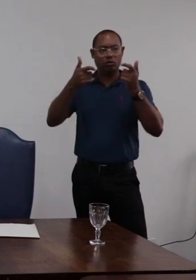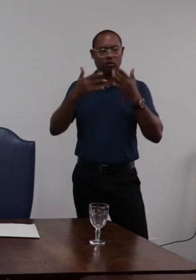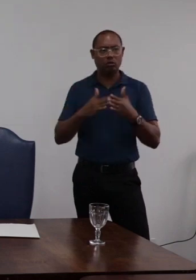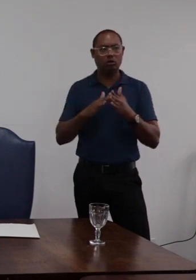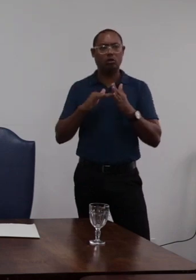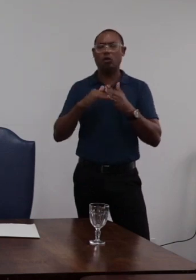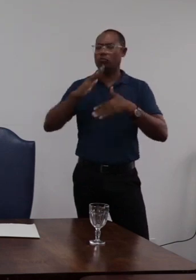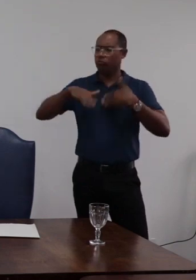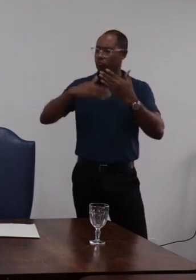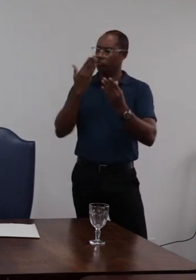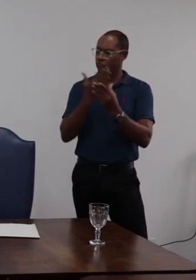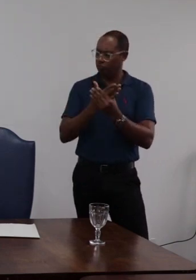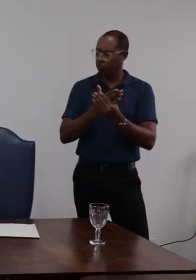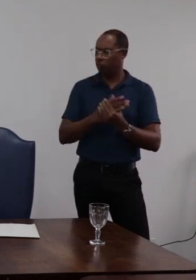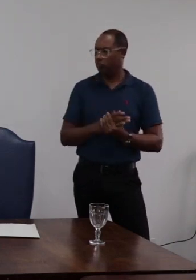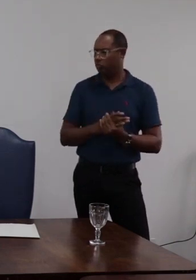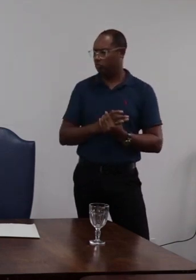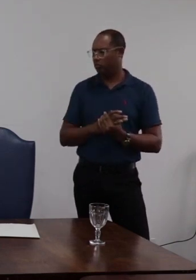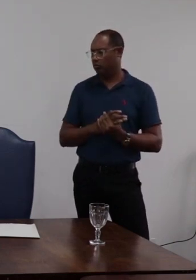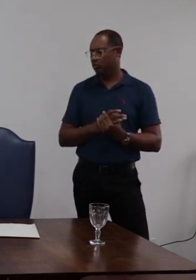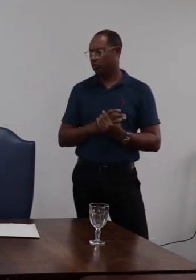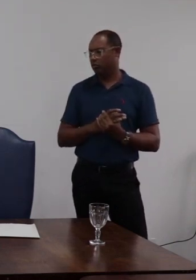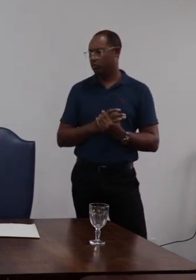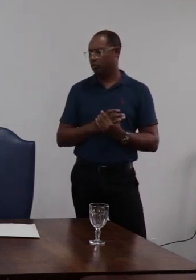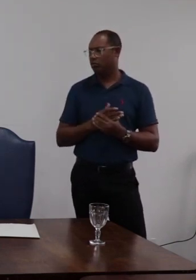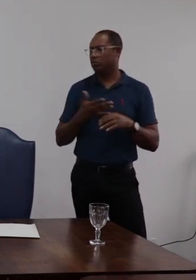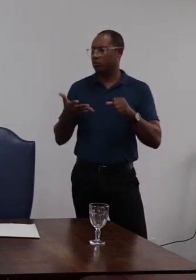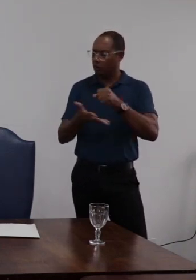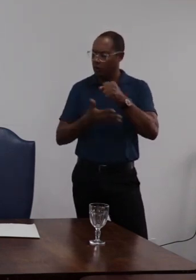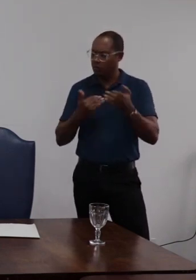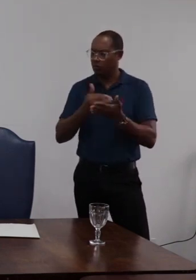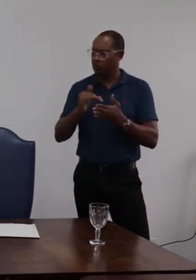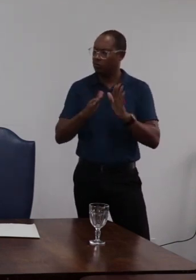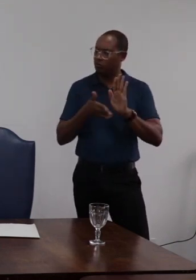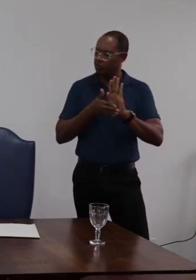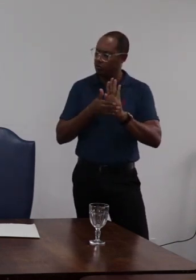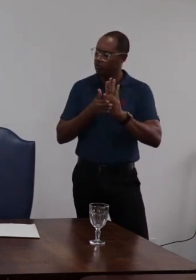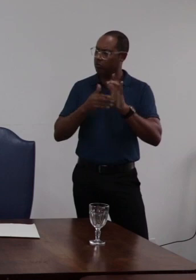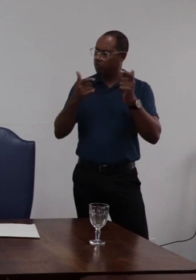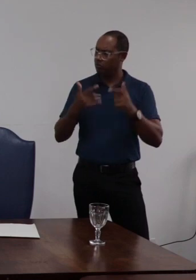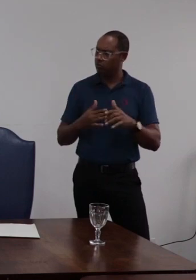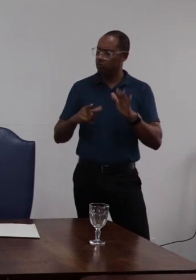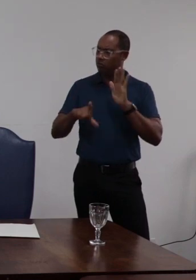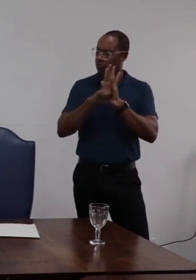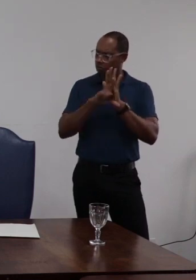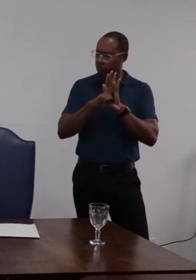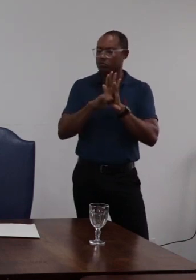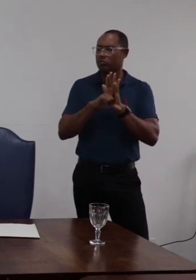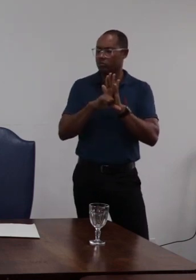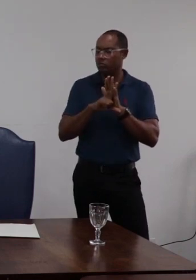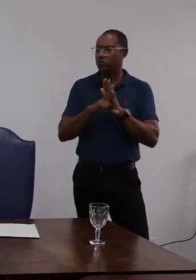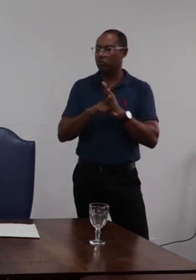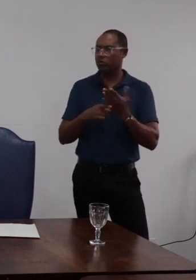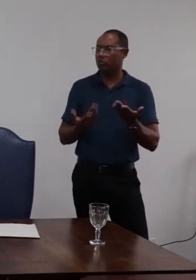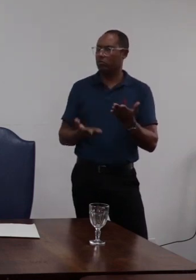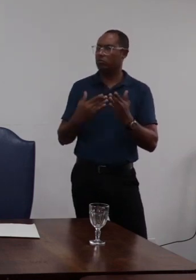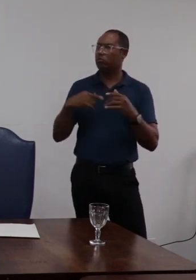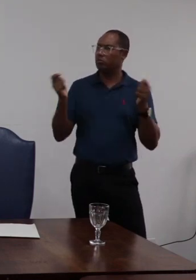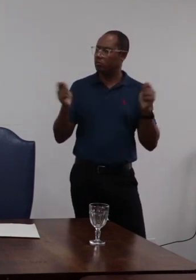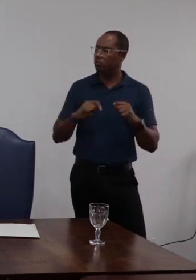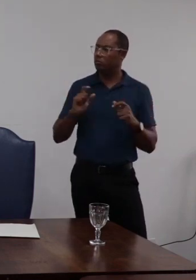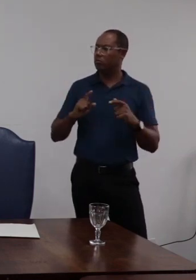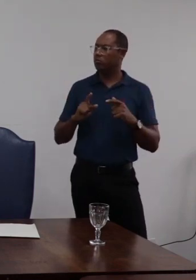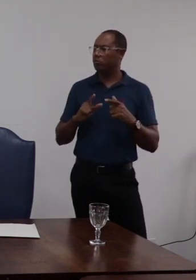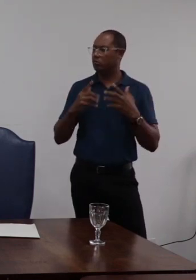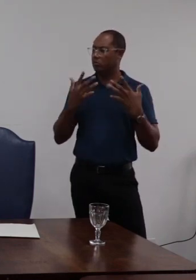o processo e com base no que está posto na legislação nos permitimos